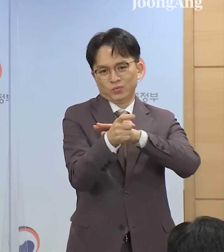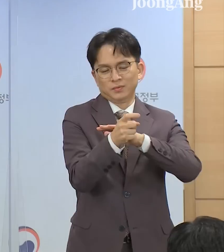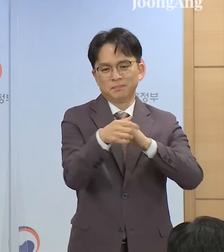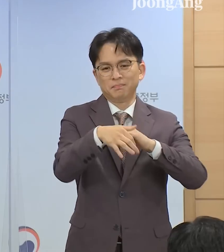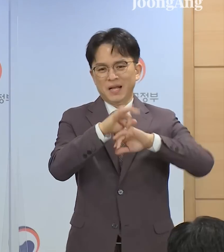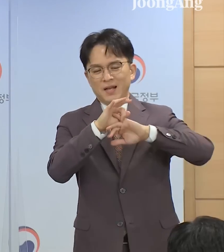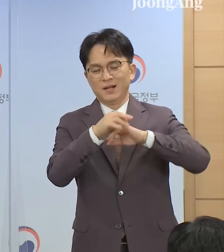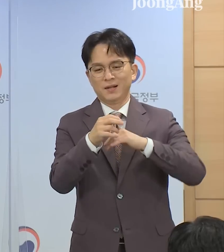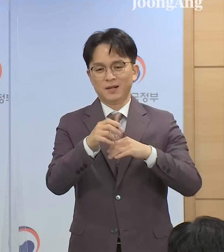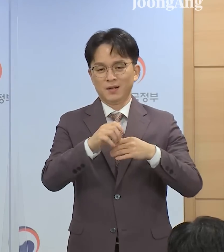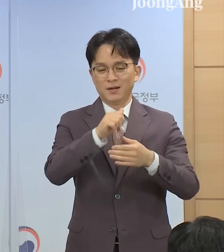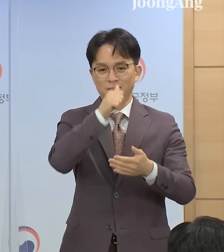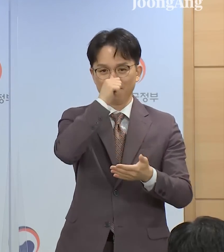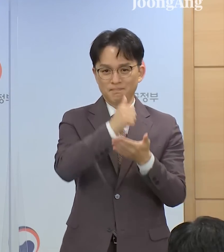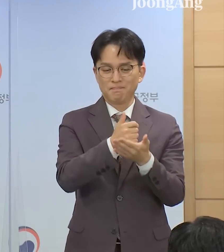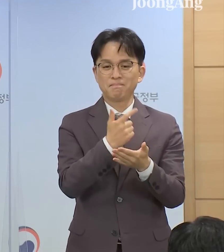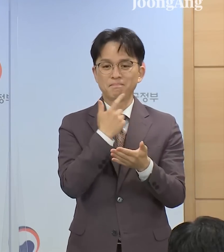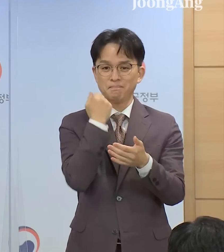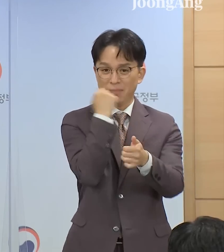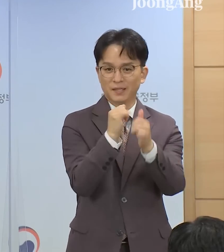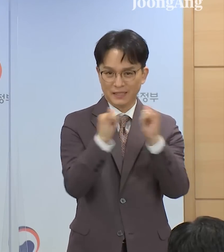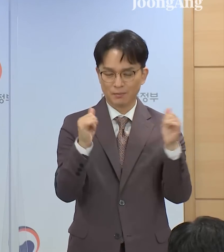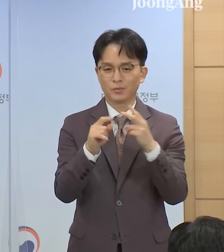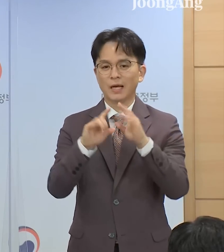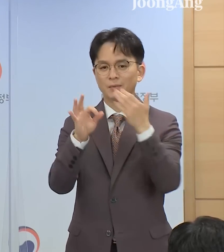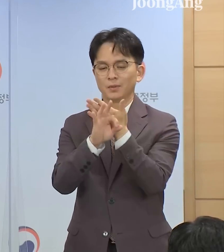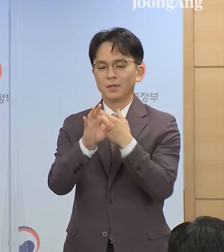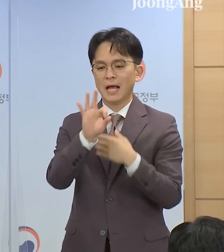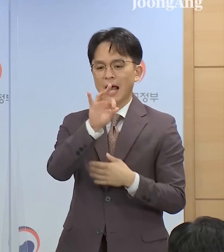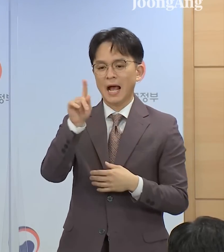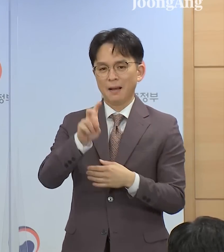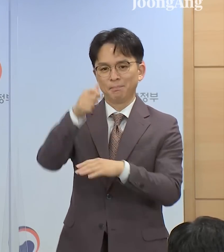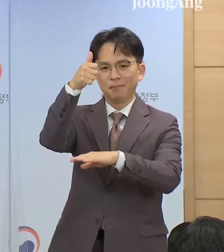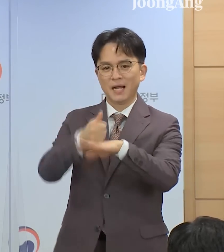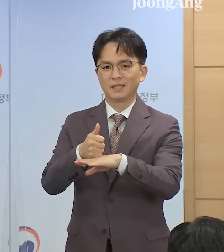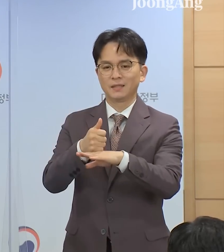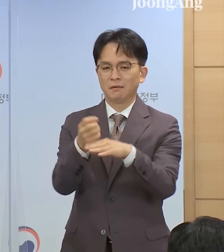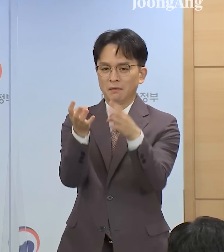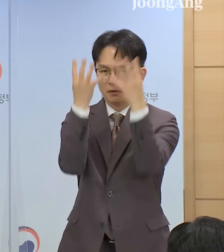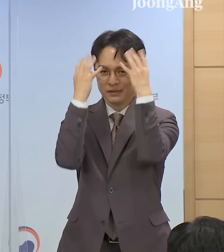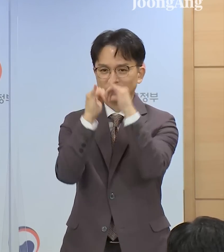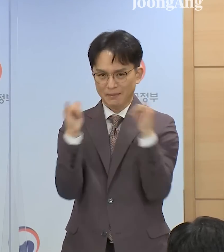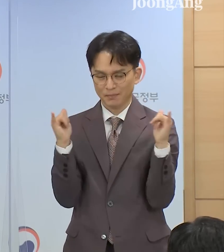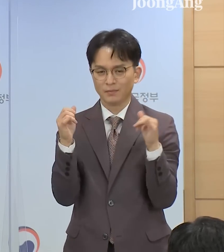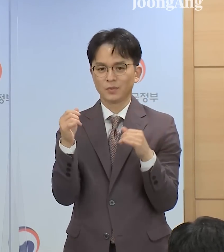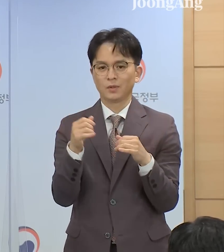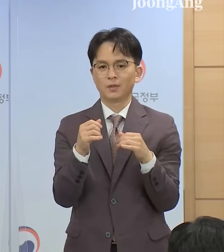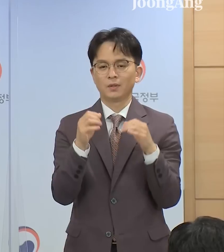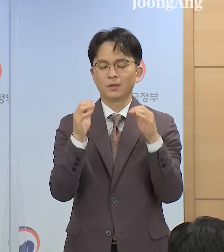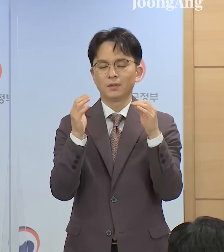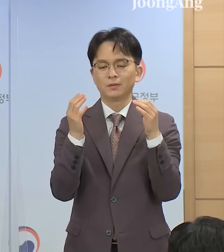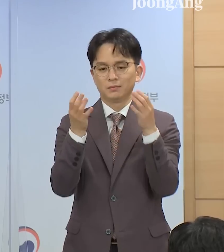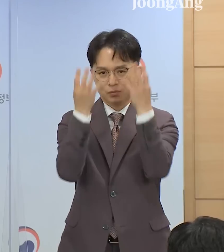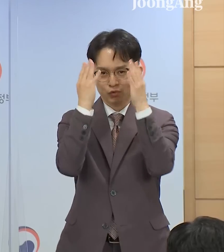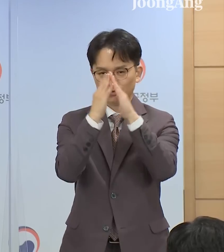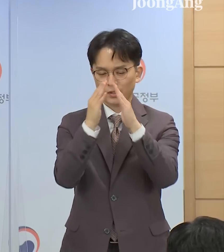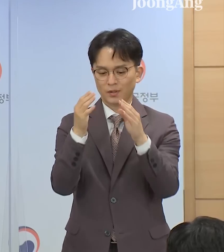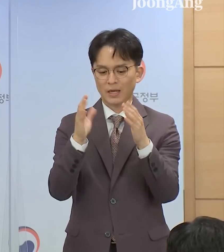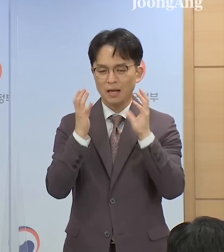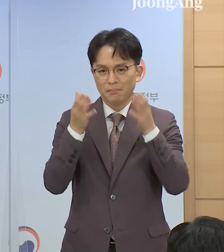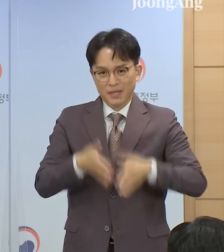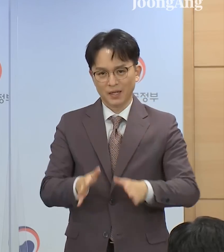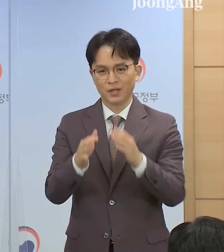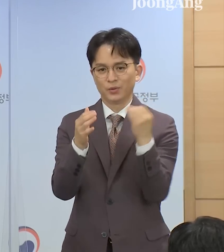말기암 진단으로 수영생활이 불가능한 수영자 수영 중에 출산하여 유아를 양육